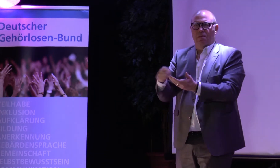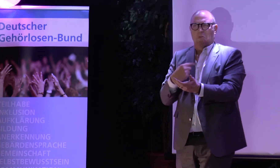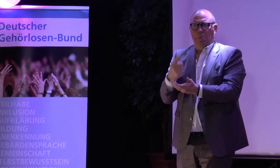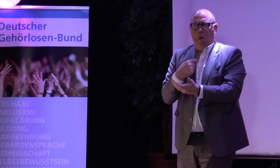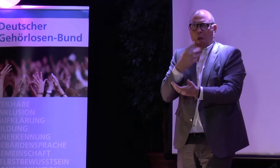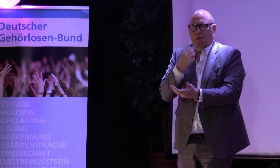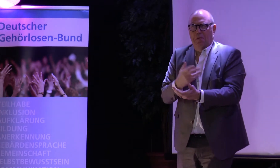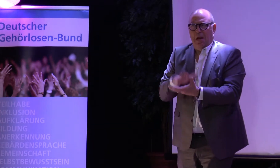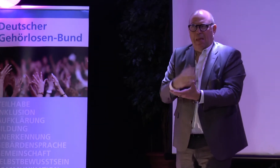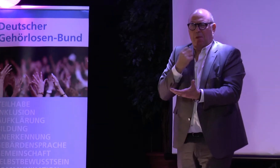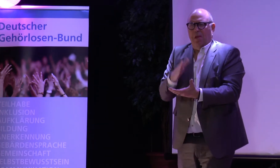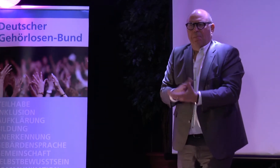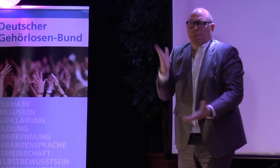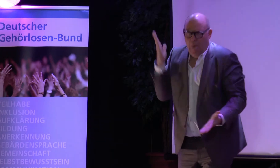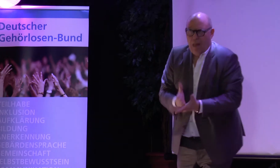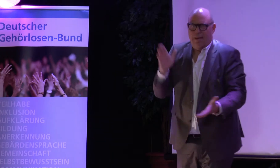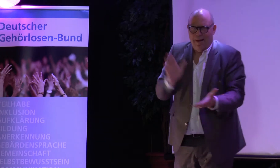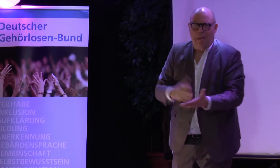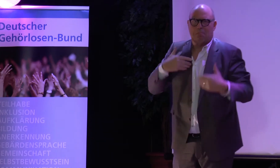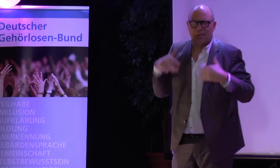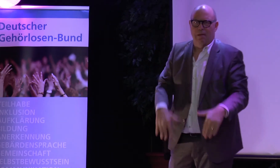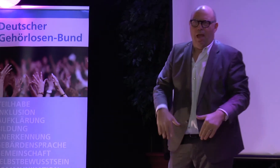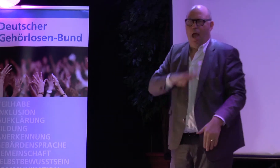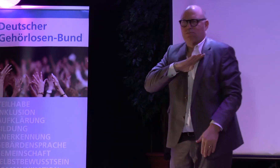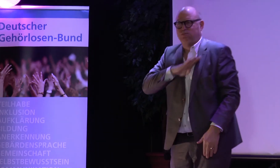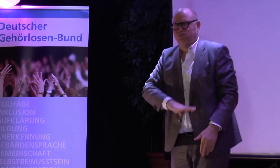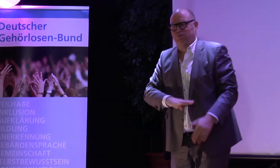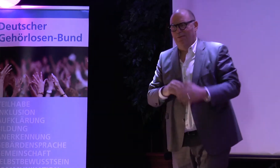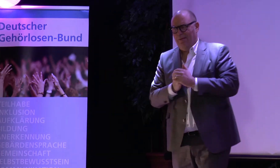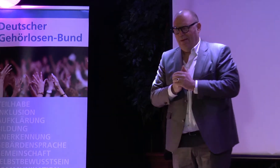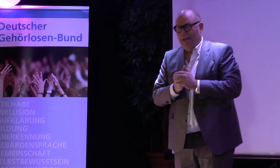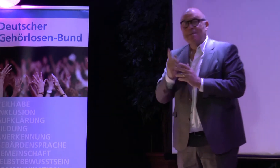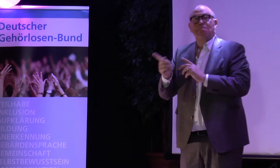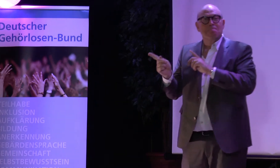Haben SMS geschickt und haben gehofft, dass wir noch glücklich ankommen, aber es hat geklappt und ich bin ganz erleichtert.